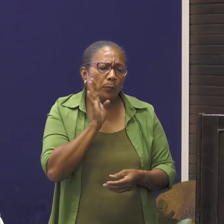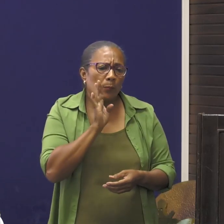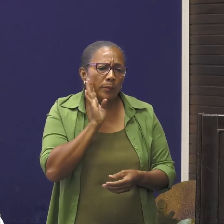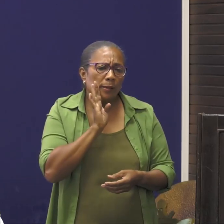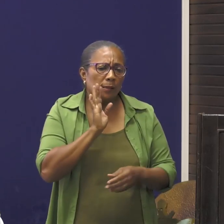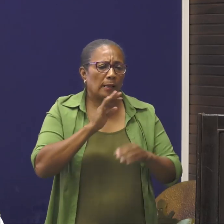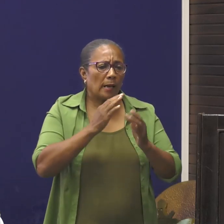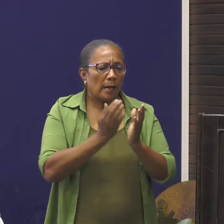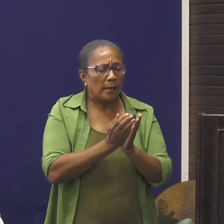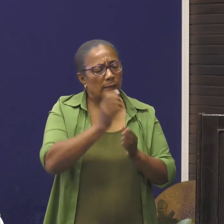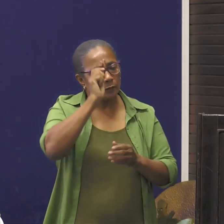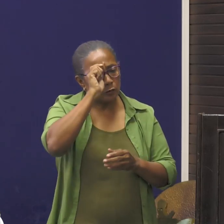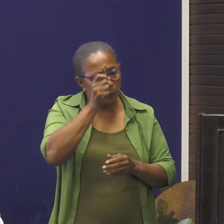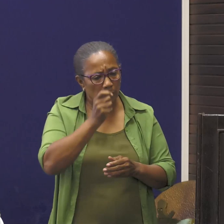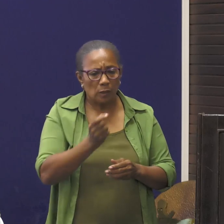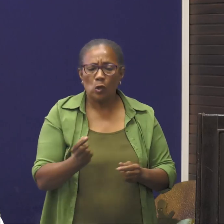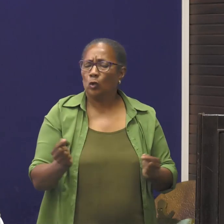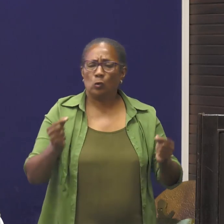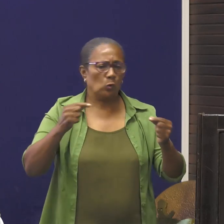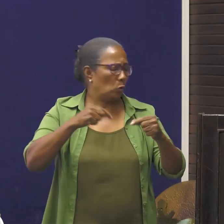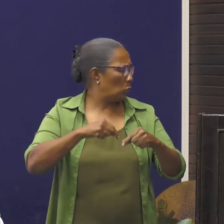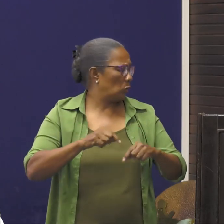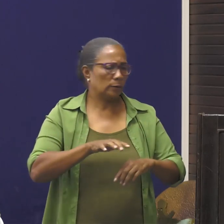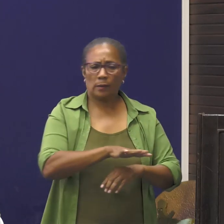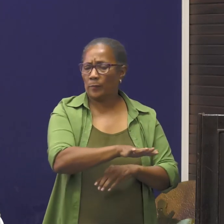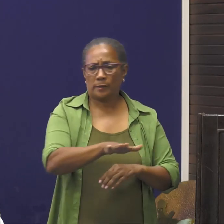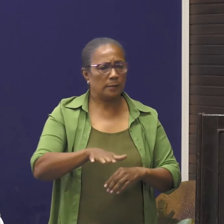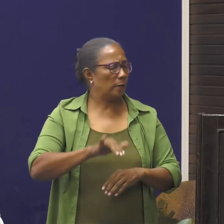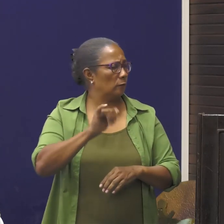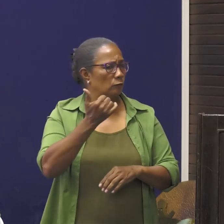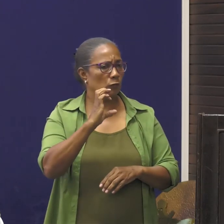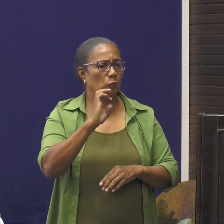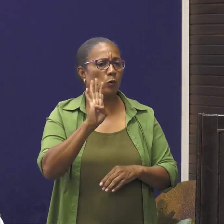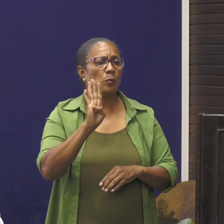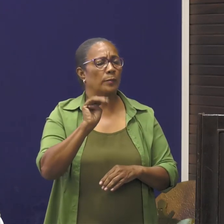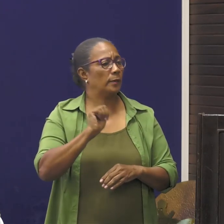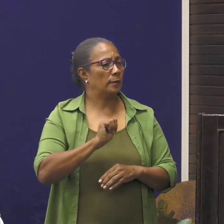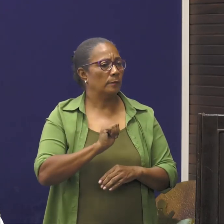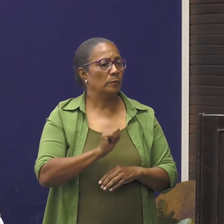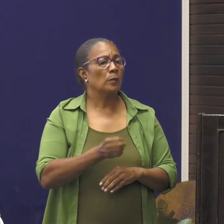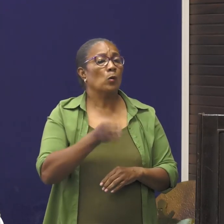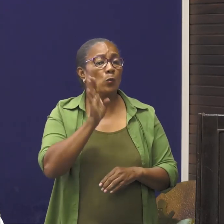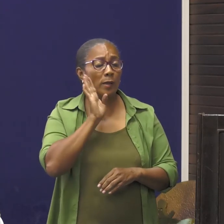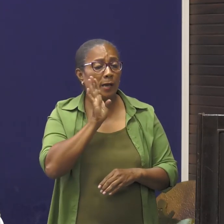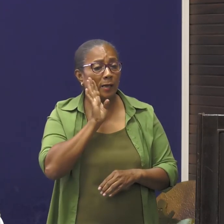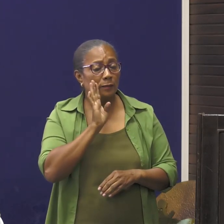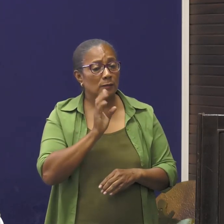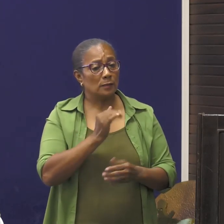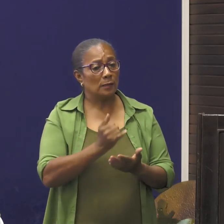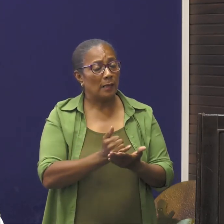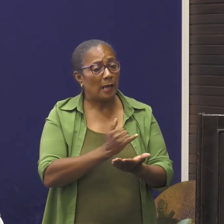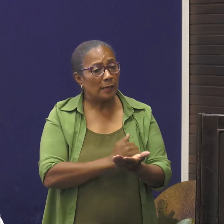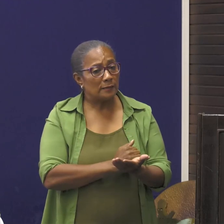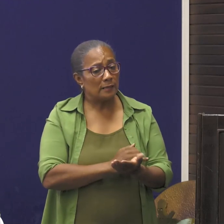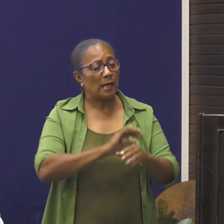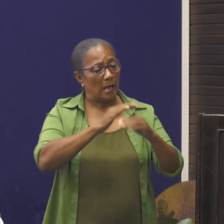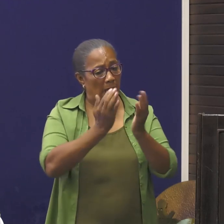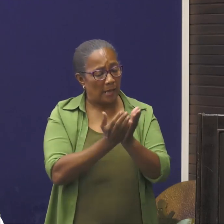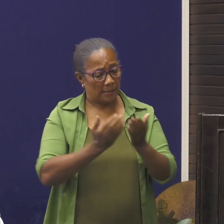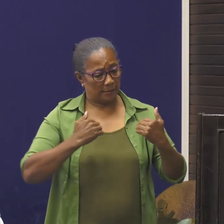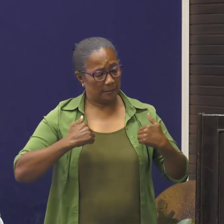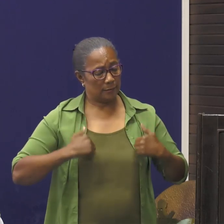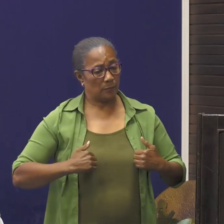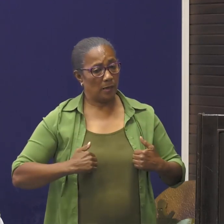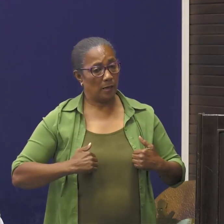voor verloopig nog ontdapa aadjari voor Nieuw-Kombe. We aksitenselotte, ala den smaf